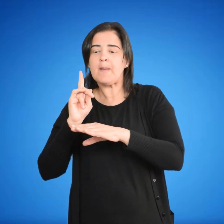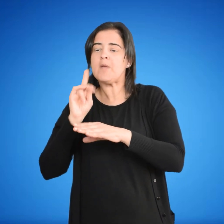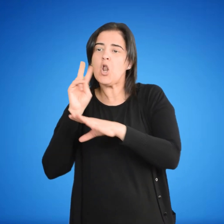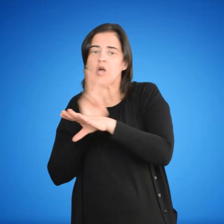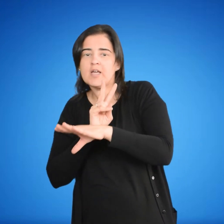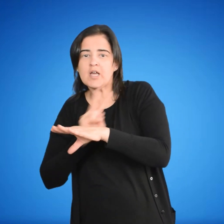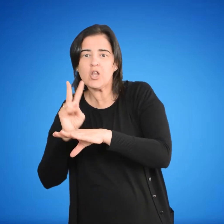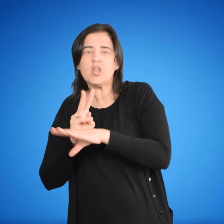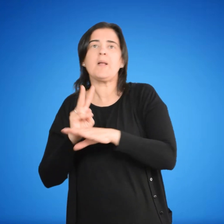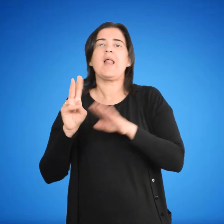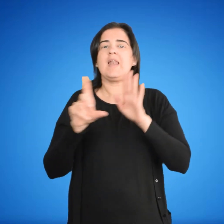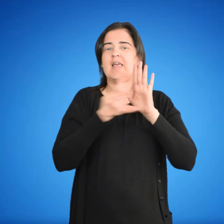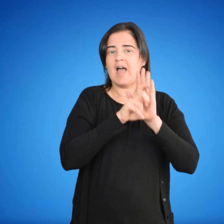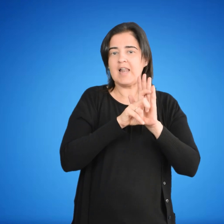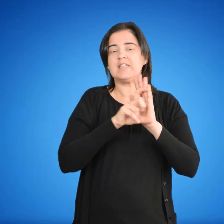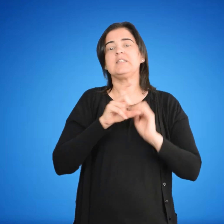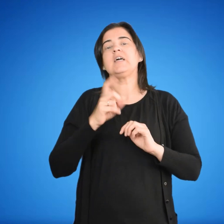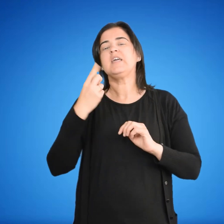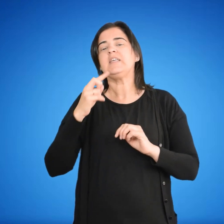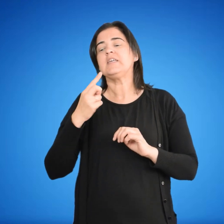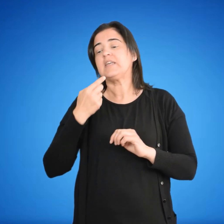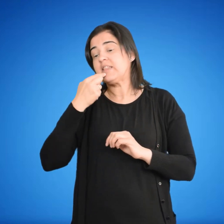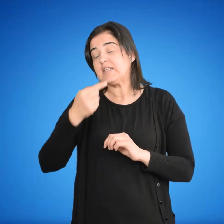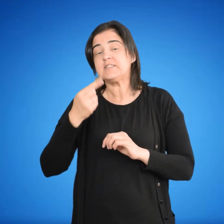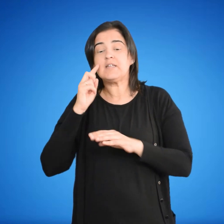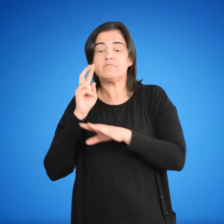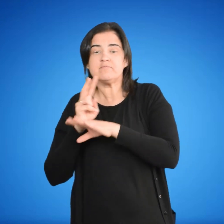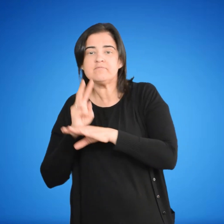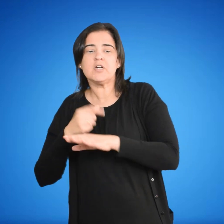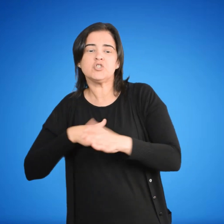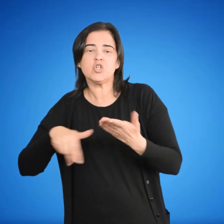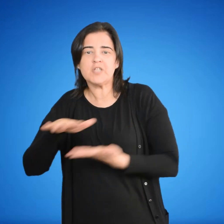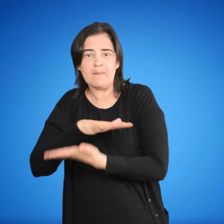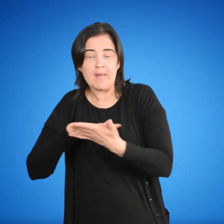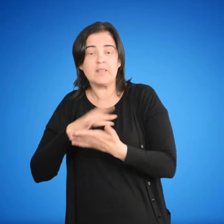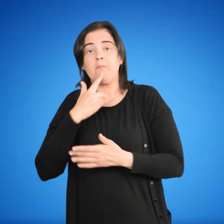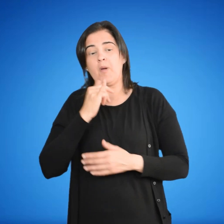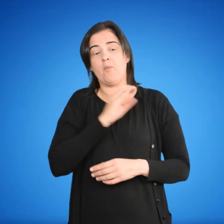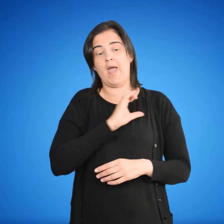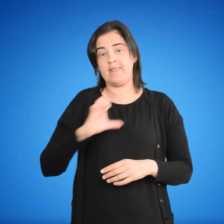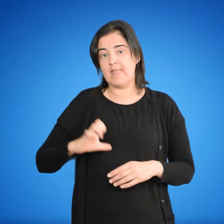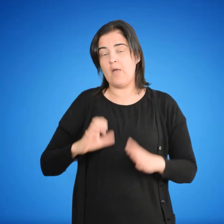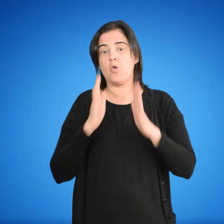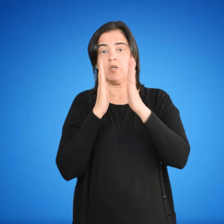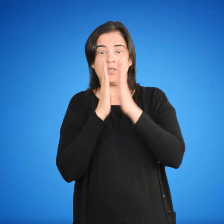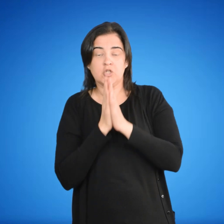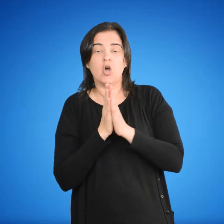instituciones y el cuerpo de regulaciones legales e ideológicas que expresan el espíritu social, Estado,